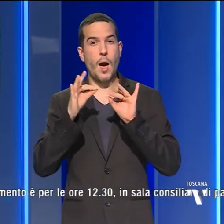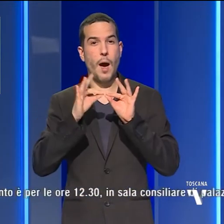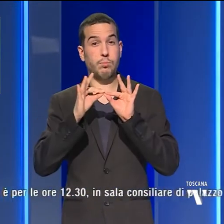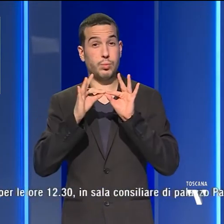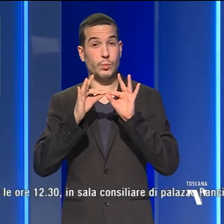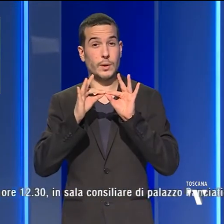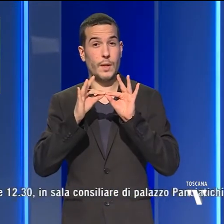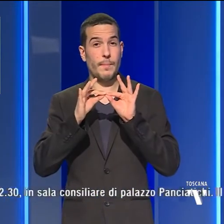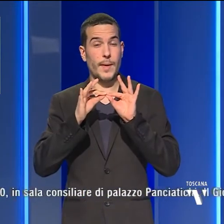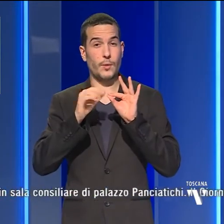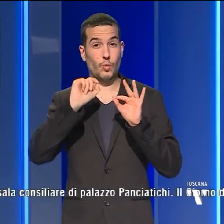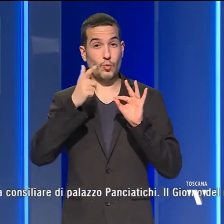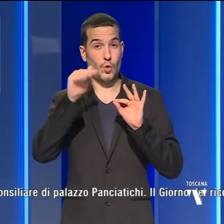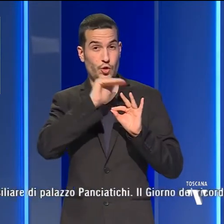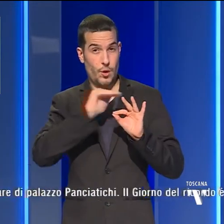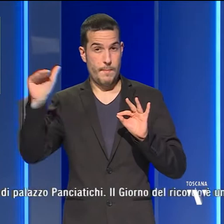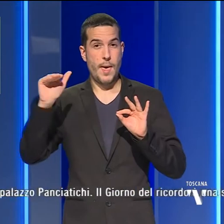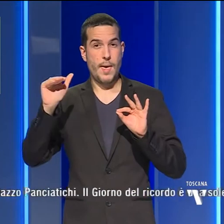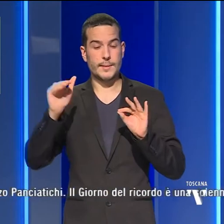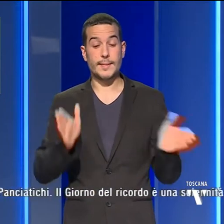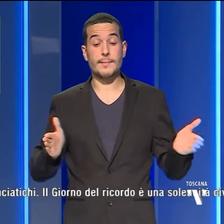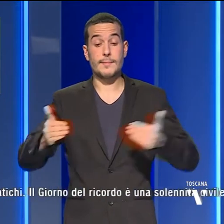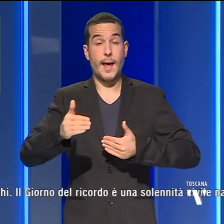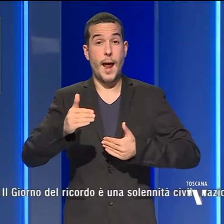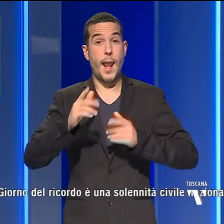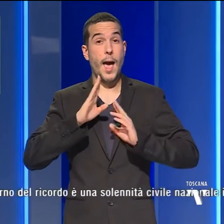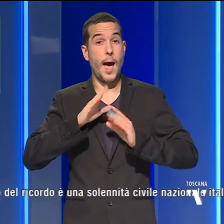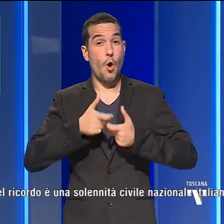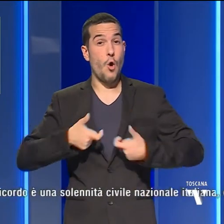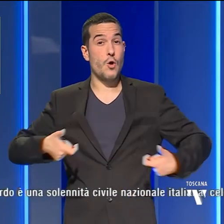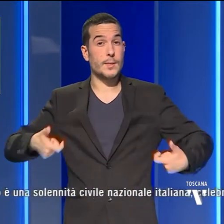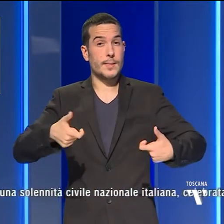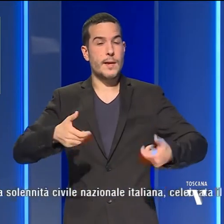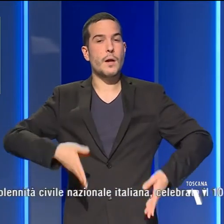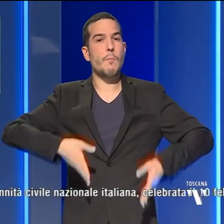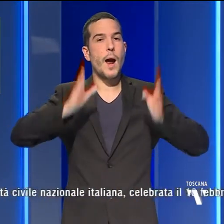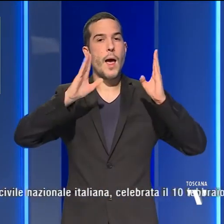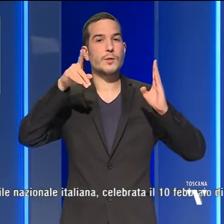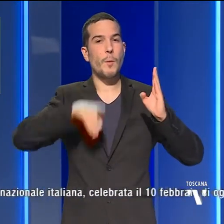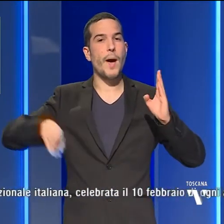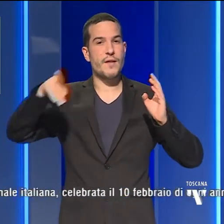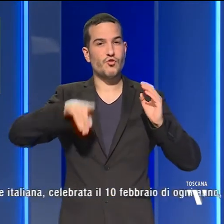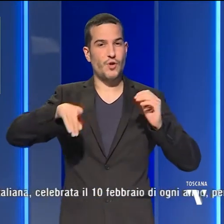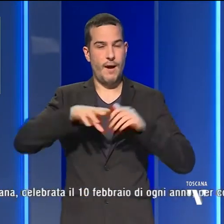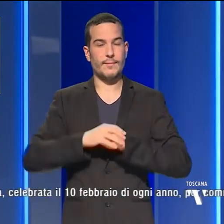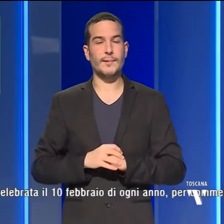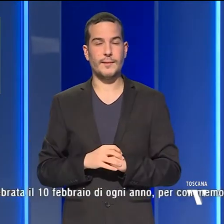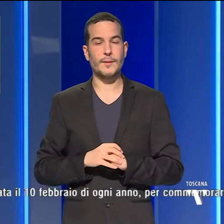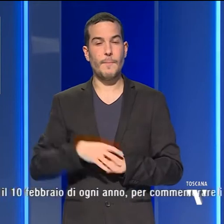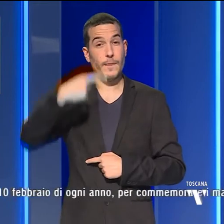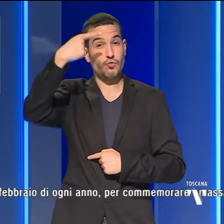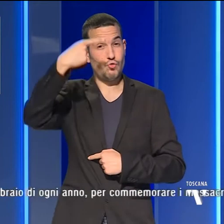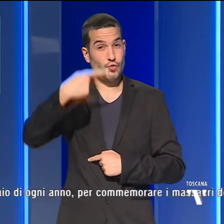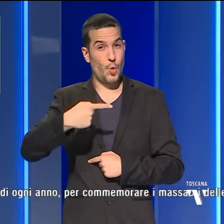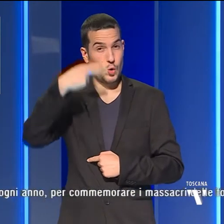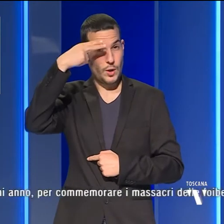12.30 in sala consigliare di Palazzo Panciatichi. Il giorno del ricordo è